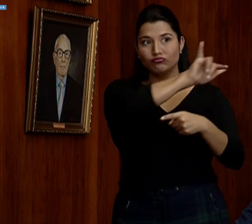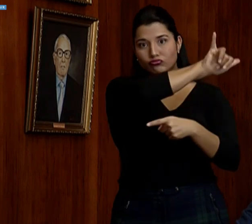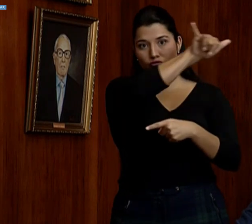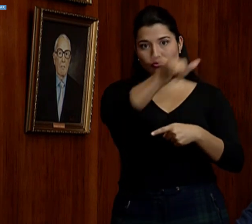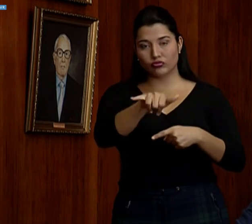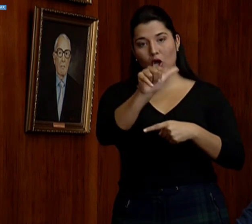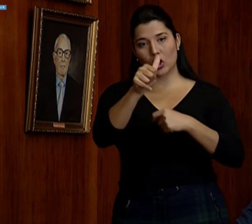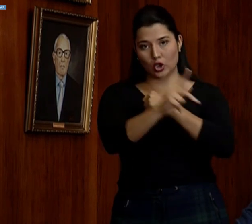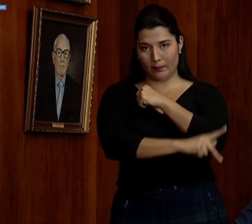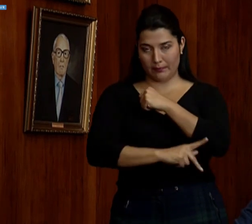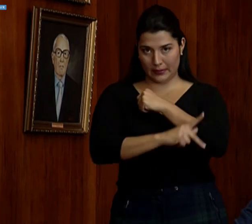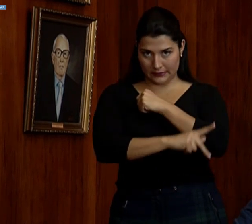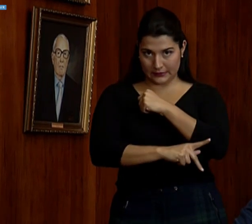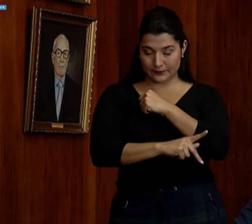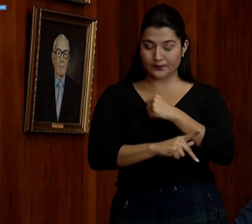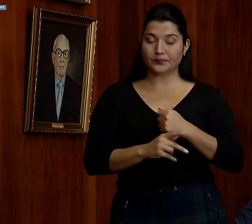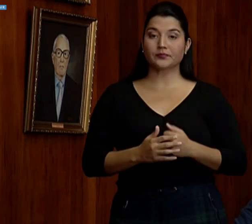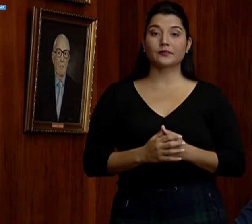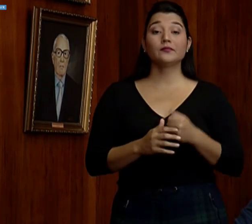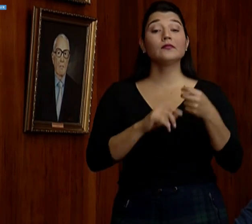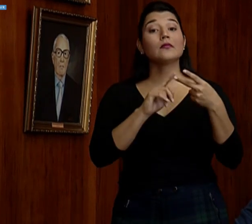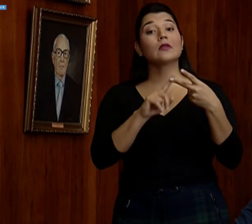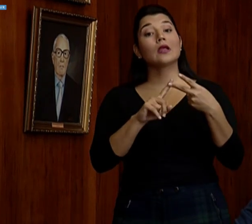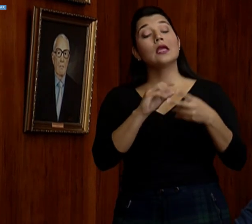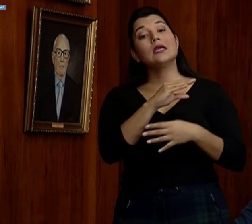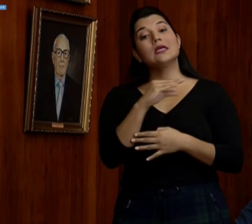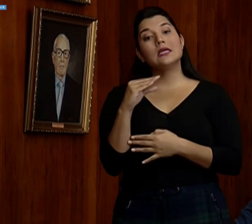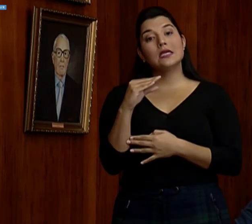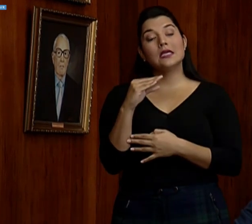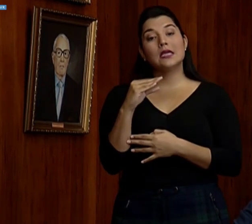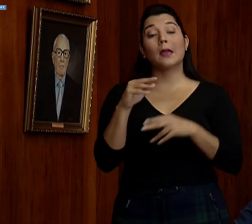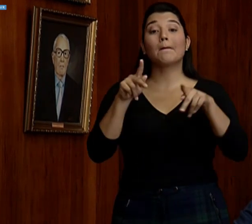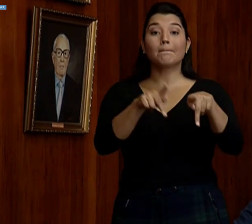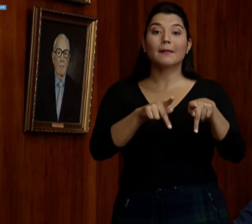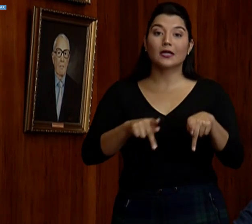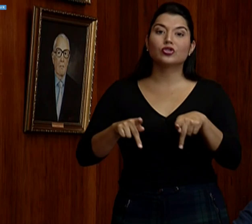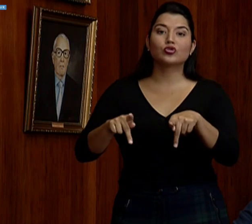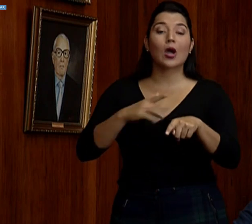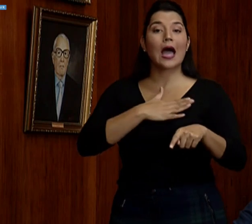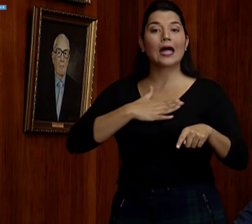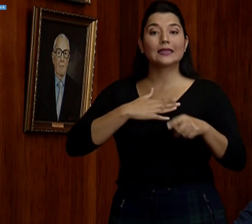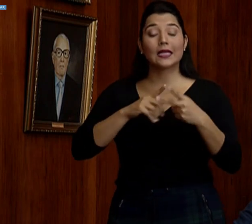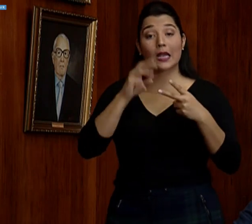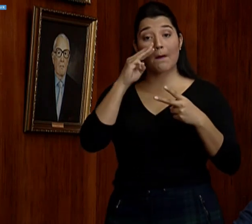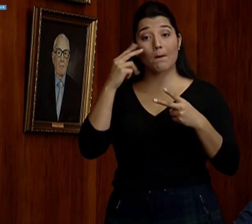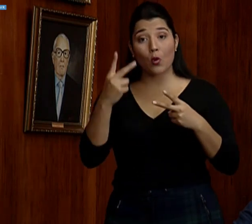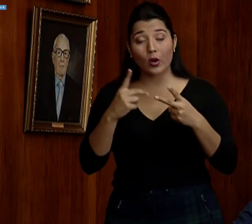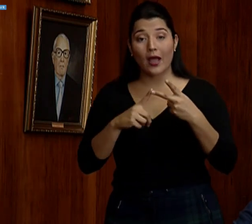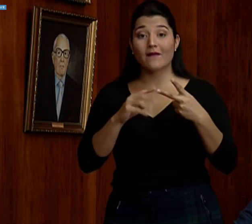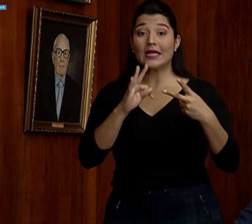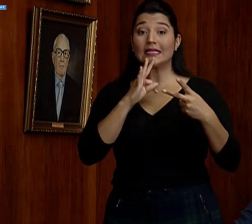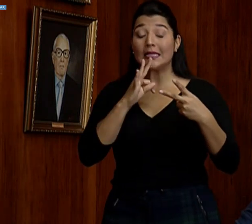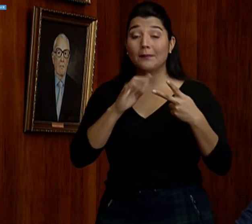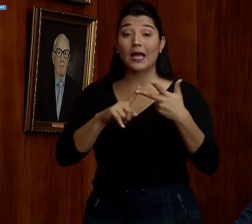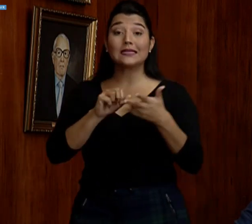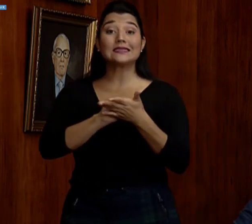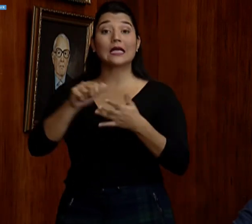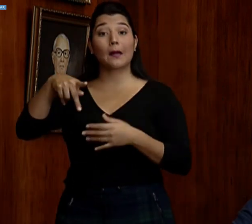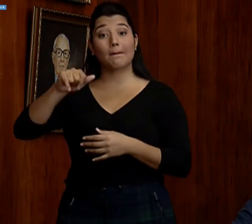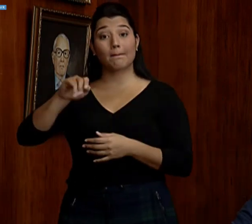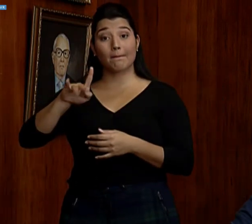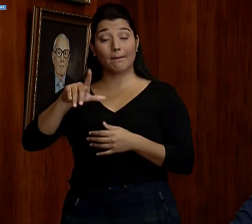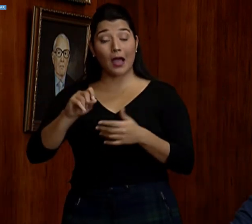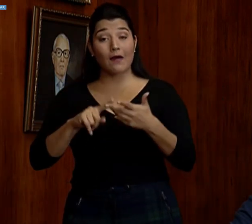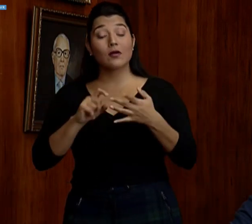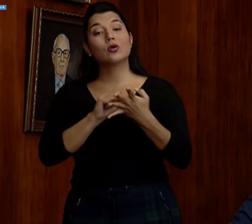es un tema importante. Y luego, pues, hay pacientes de Atenas, de Moravia, de Tibás, de San Pablo, de San Rafael de Heredia, que